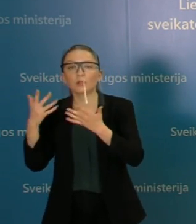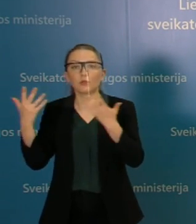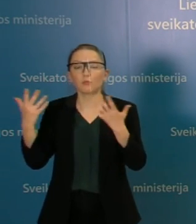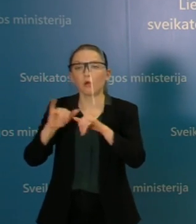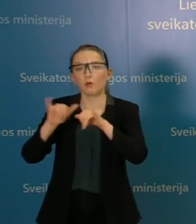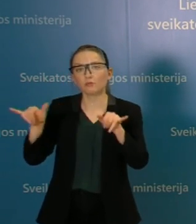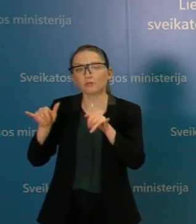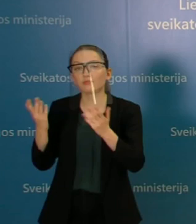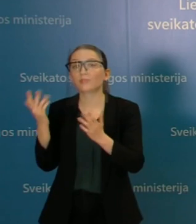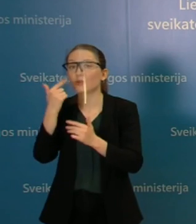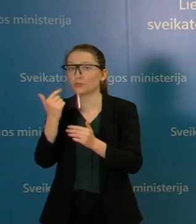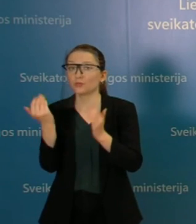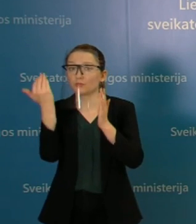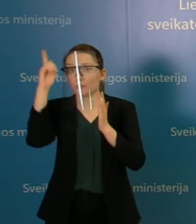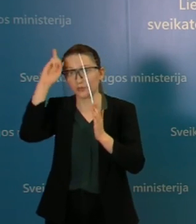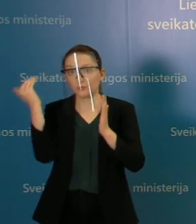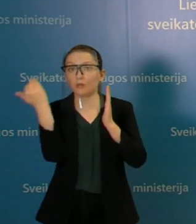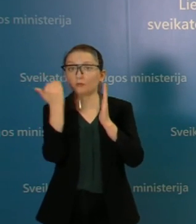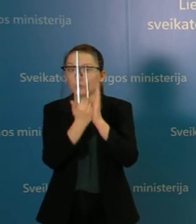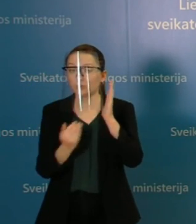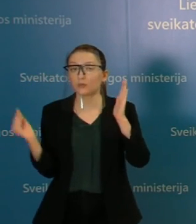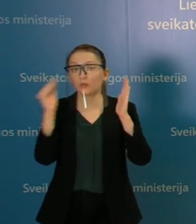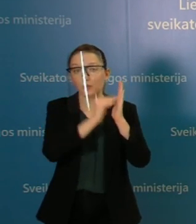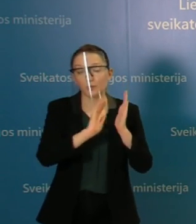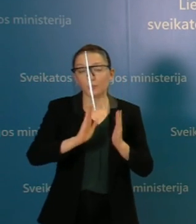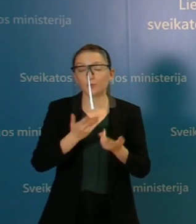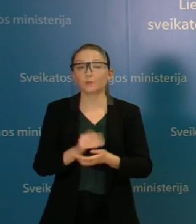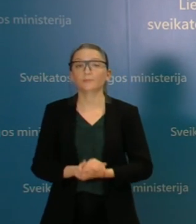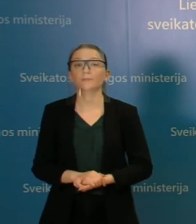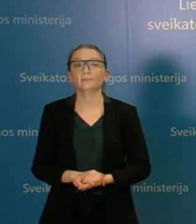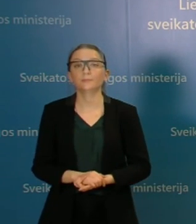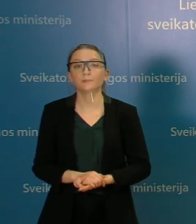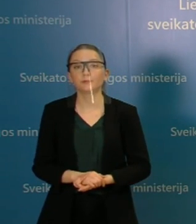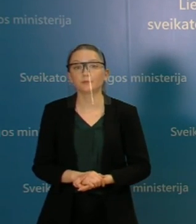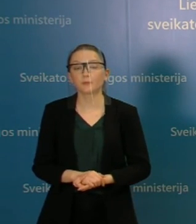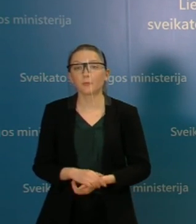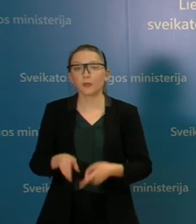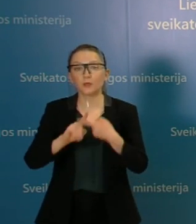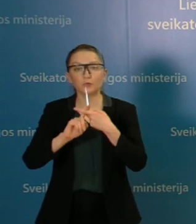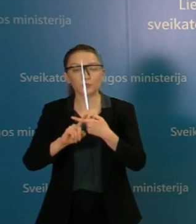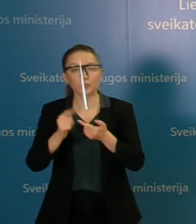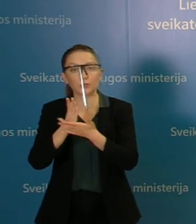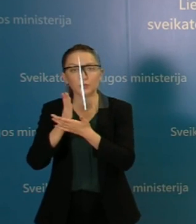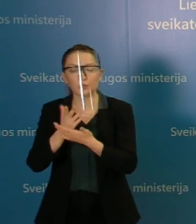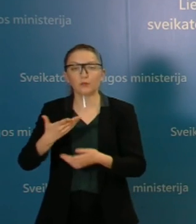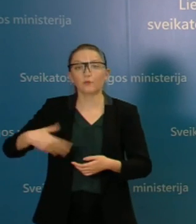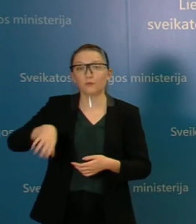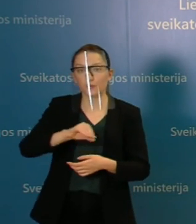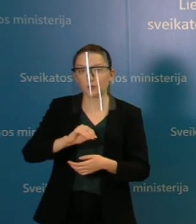viruso aplitimo rodiklius. Na ir su tuo yra susiję, aišku, visa